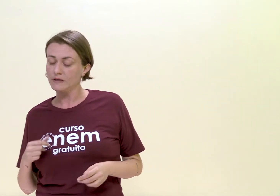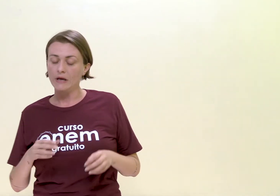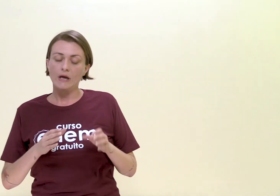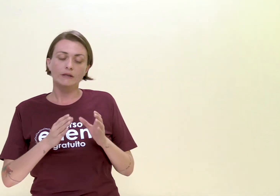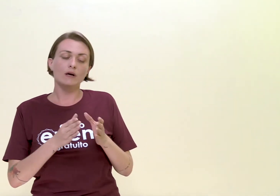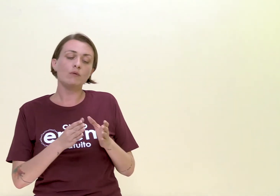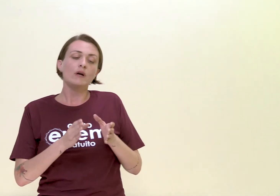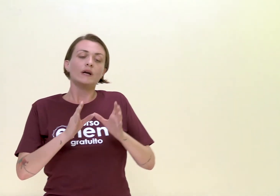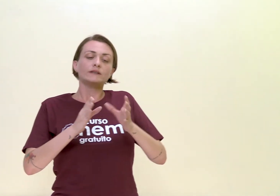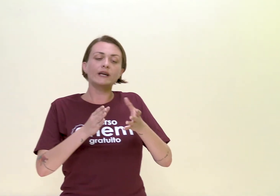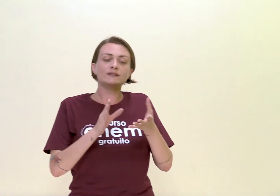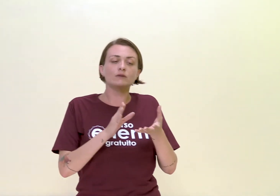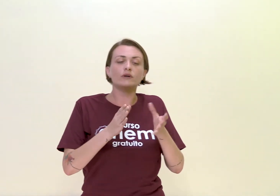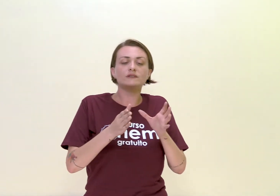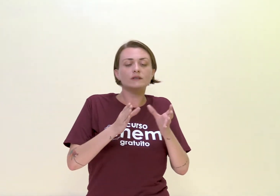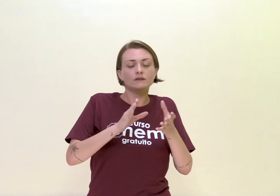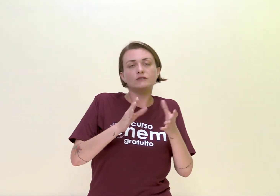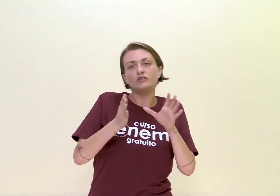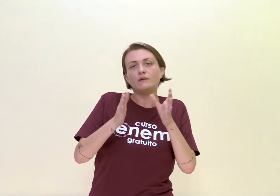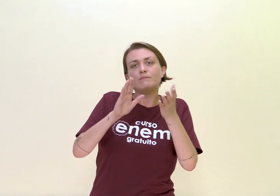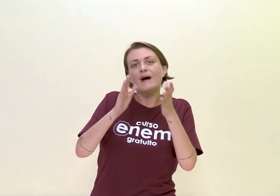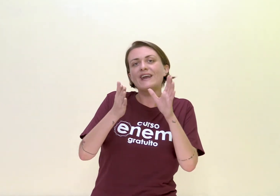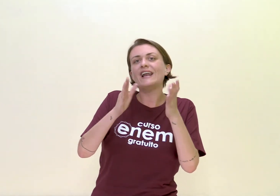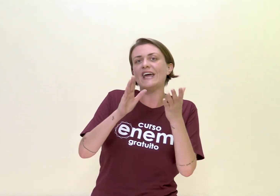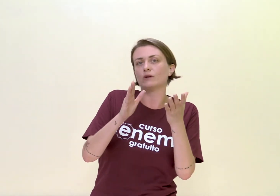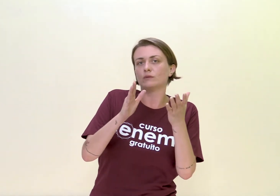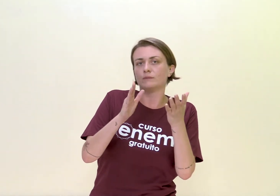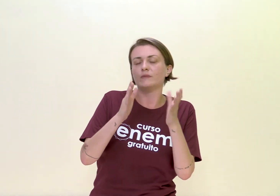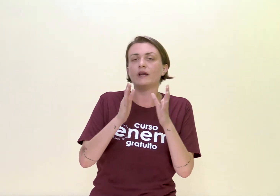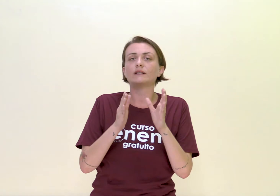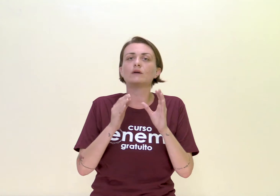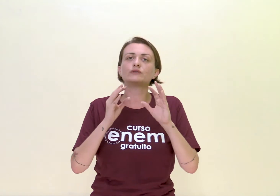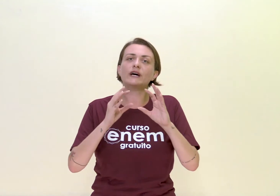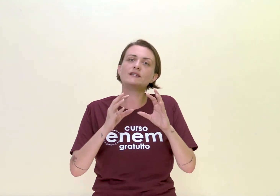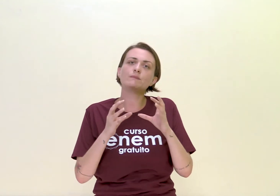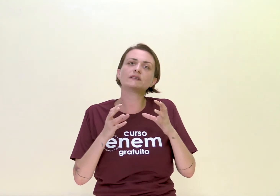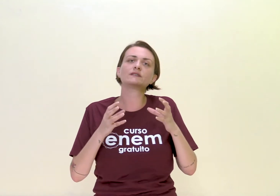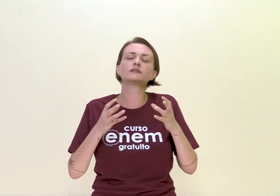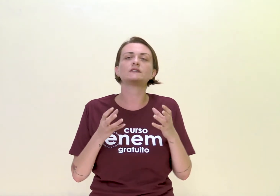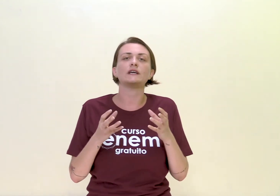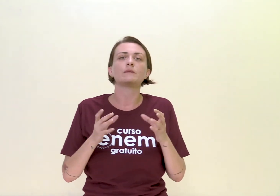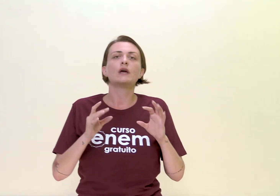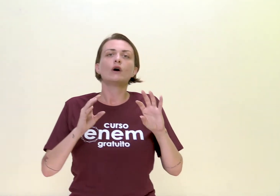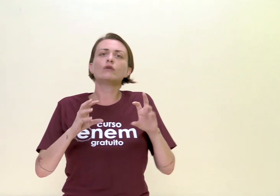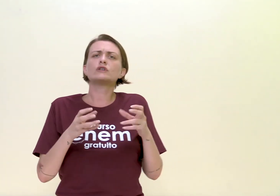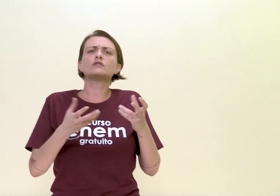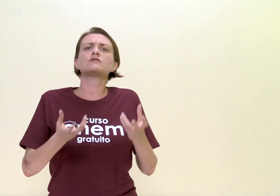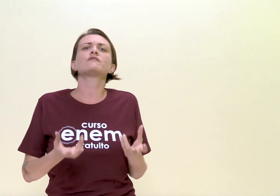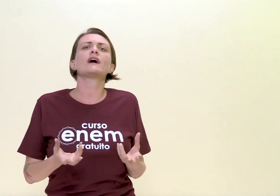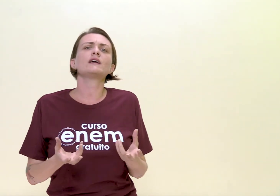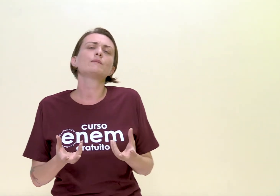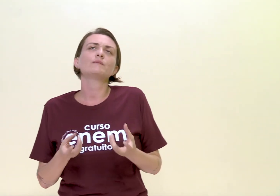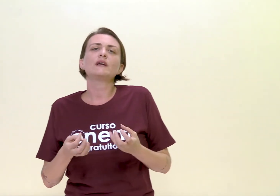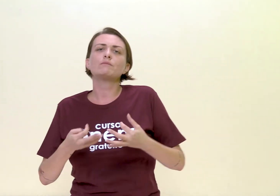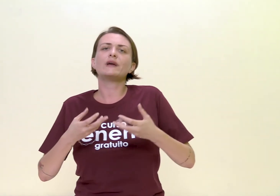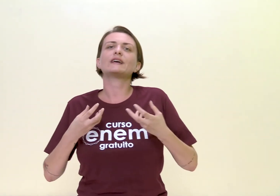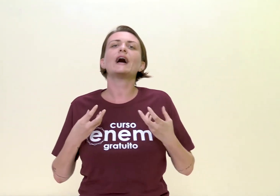Então, tem essa coisa de paralelo. Então, os caras pensam assim, onde que a gente vai pegar